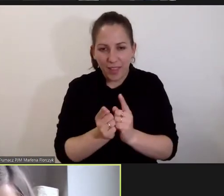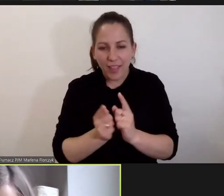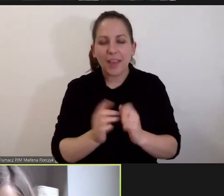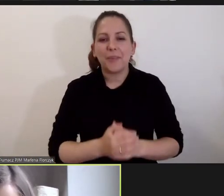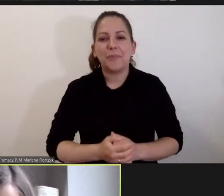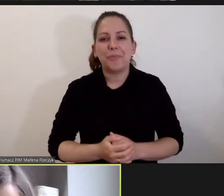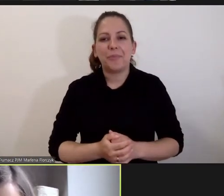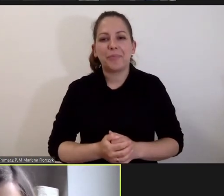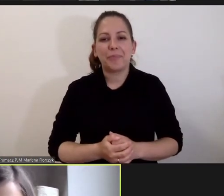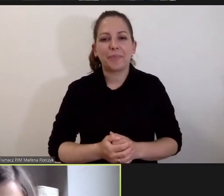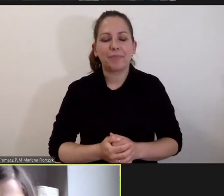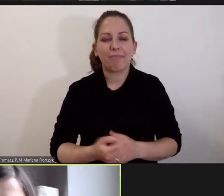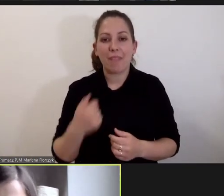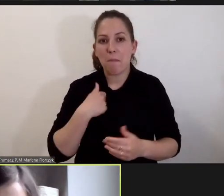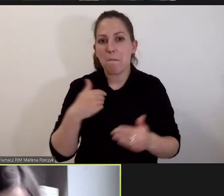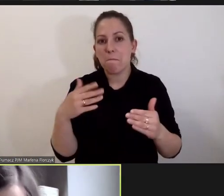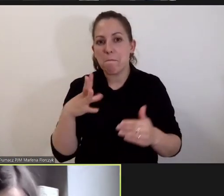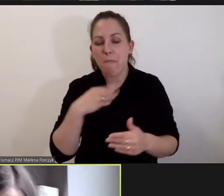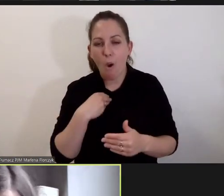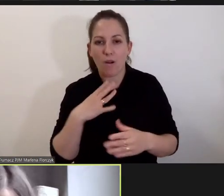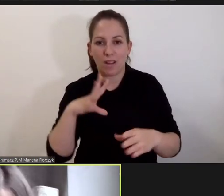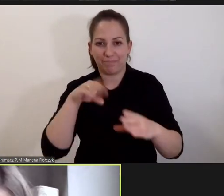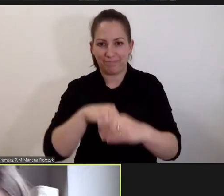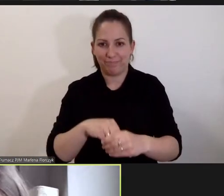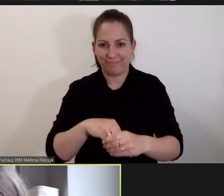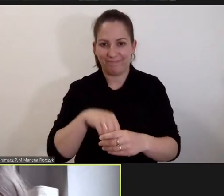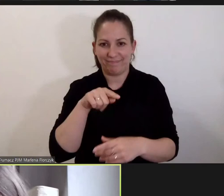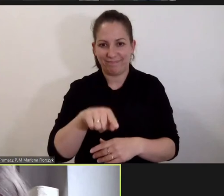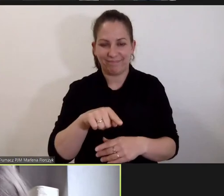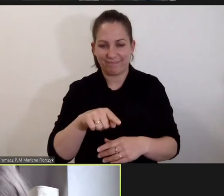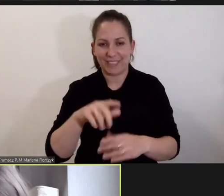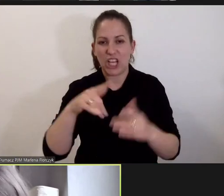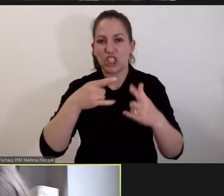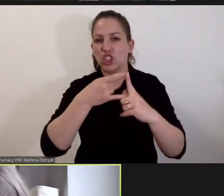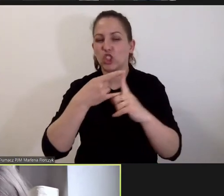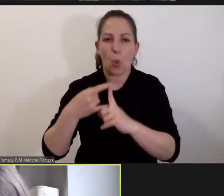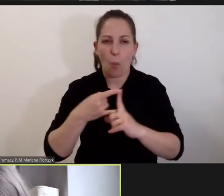i że mogę uczestniczyć tutaj na platformie Zoom.